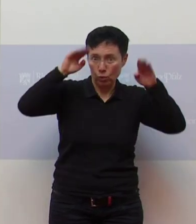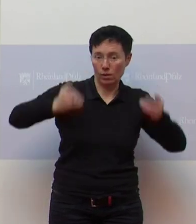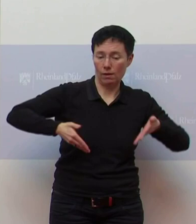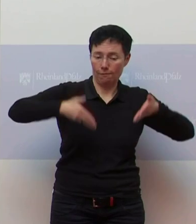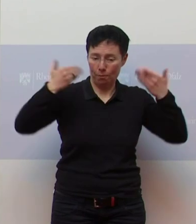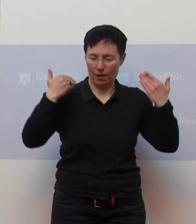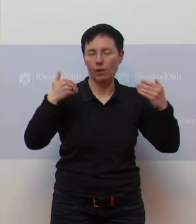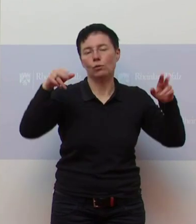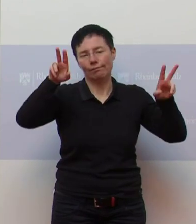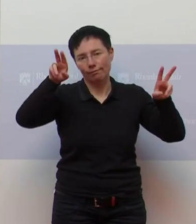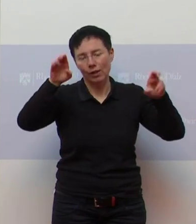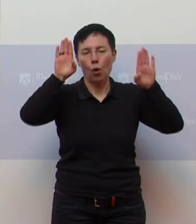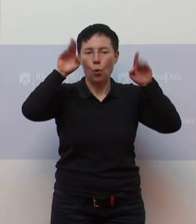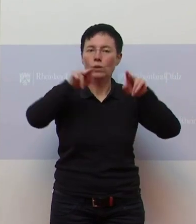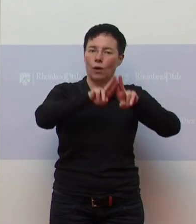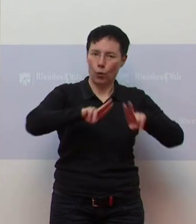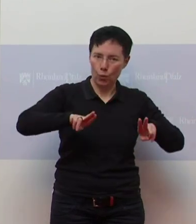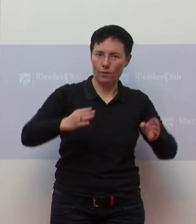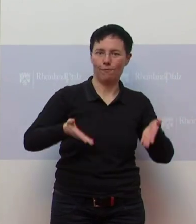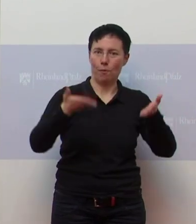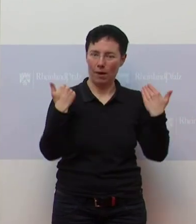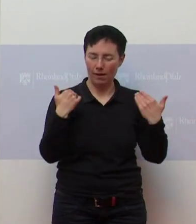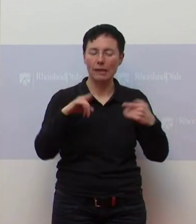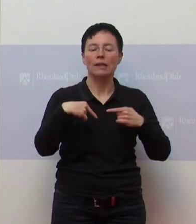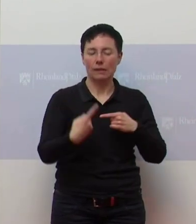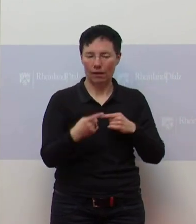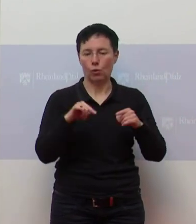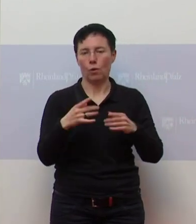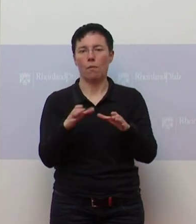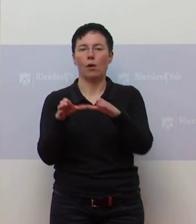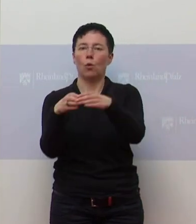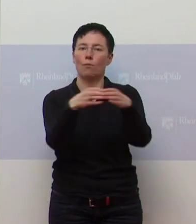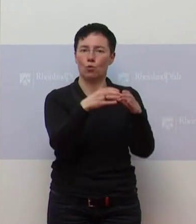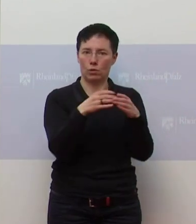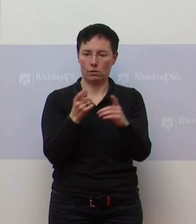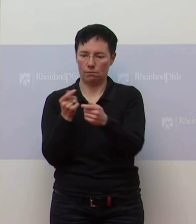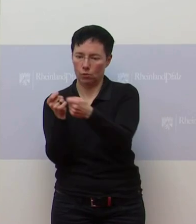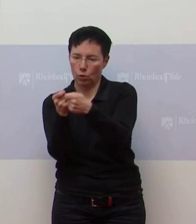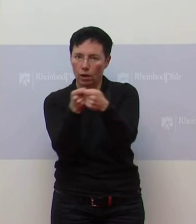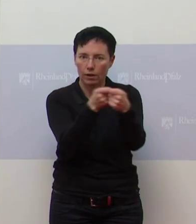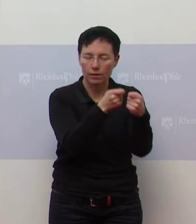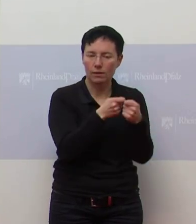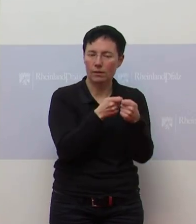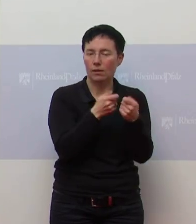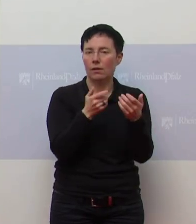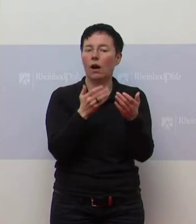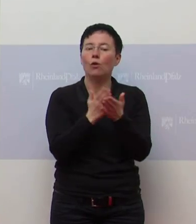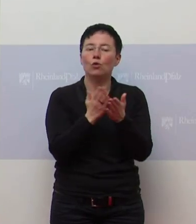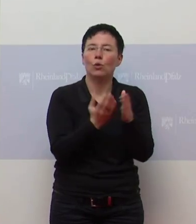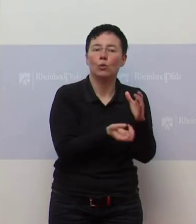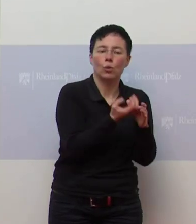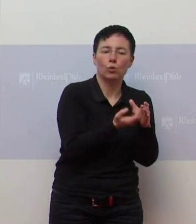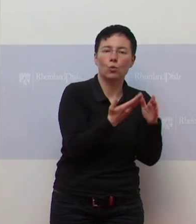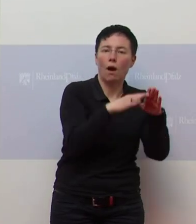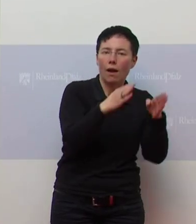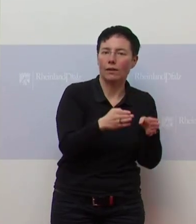Osterruhe und dort werden wir dann mit den Kommunen in Kontakt treten, genau wie wir jetzt auch mit einigen Kultureinrichtungen